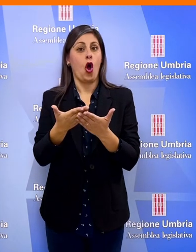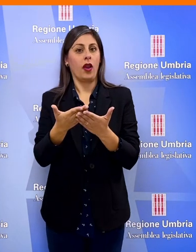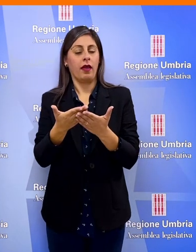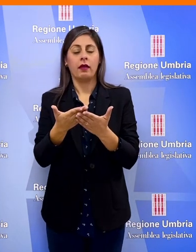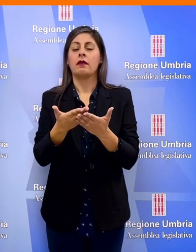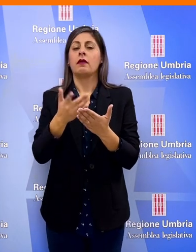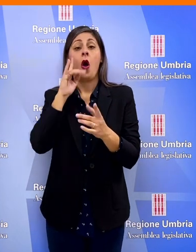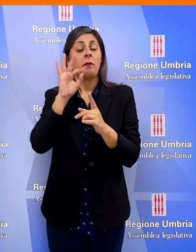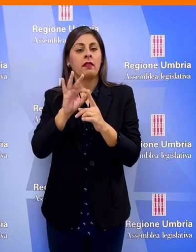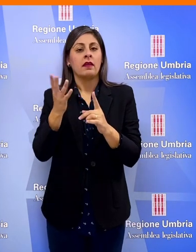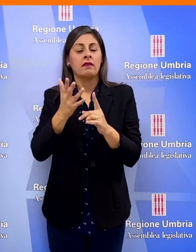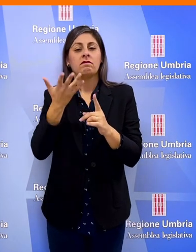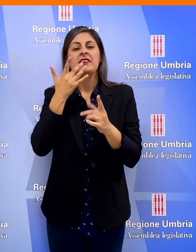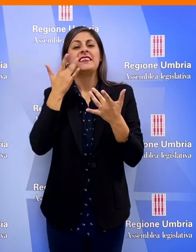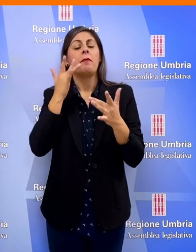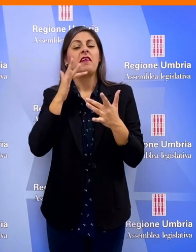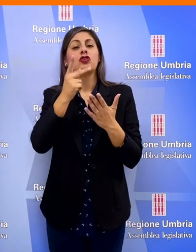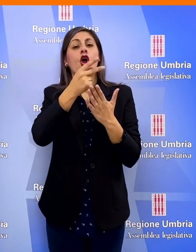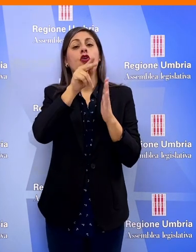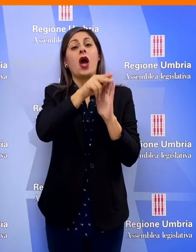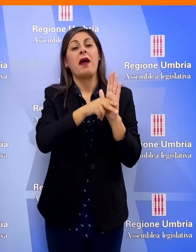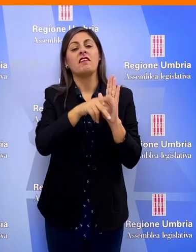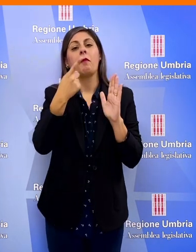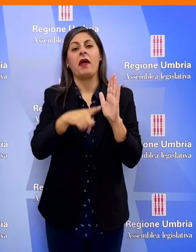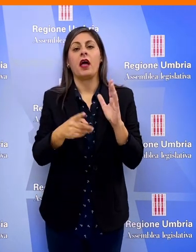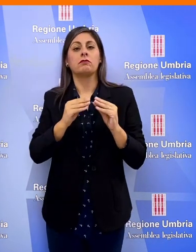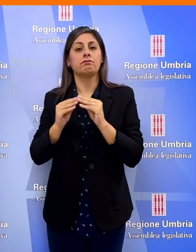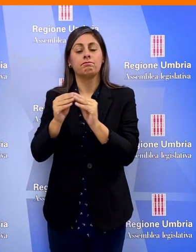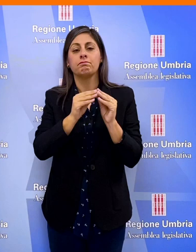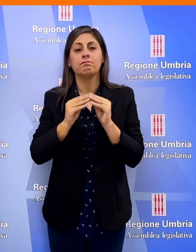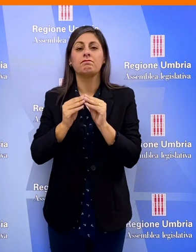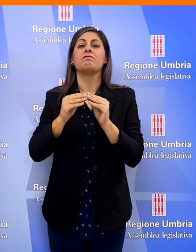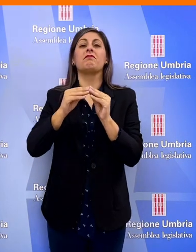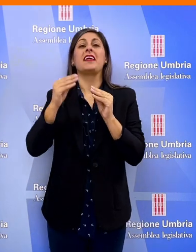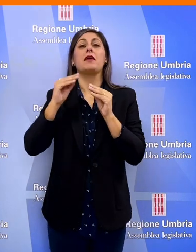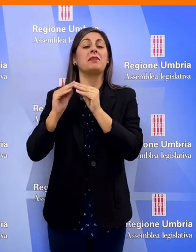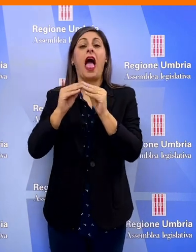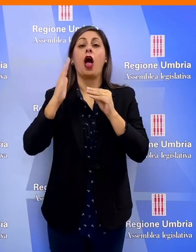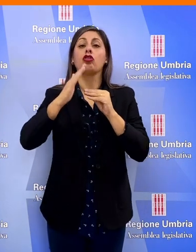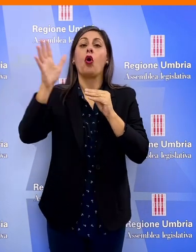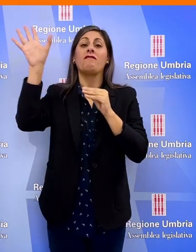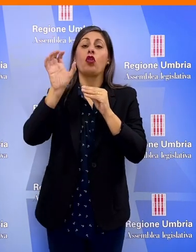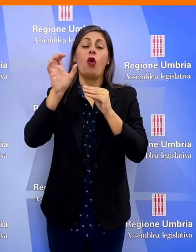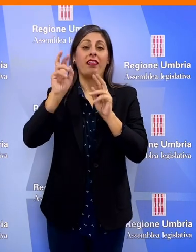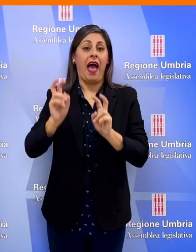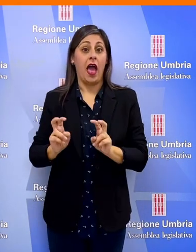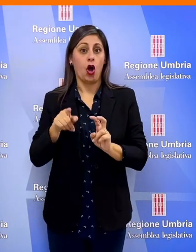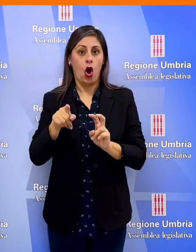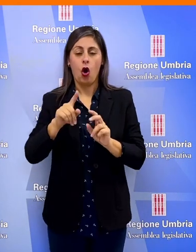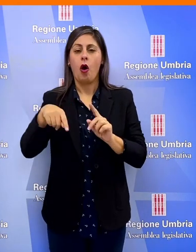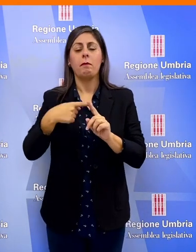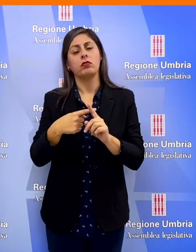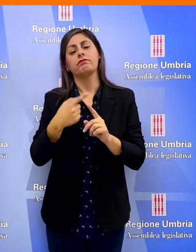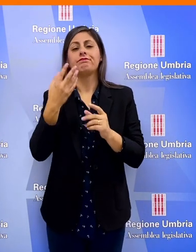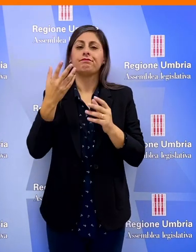per oggetto la semplificazione normativa sull'installazione di impianti fotovoltaici e l'approvazione di una legge regionale condivisa in